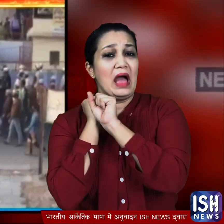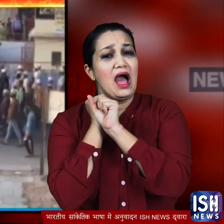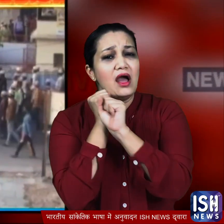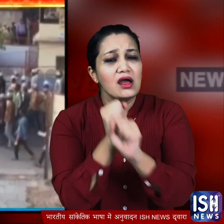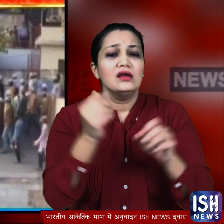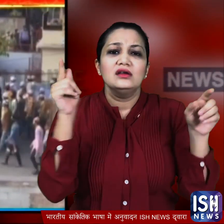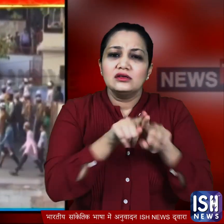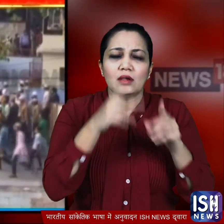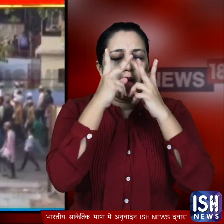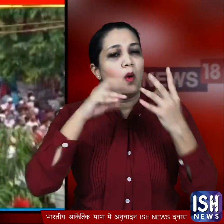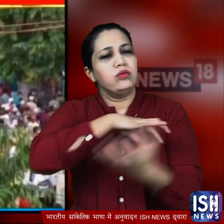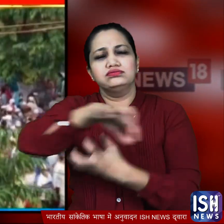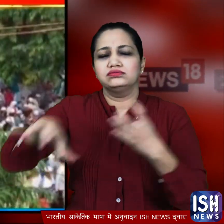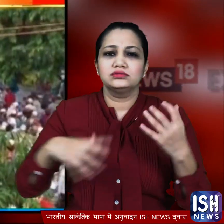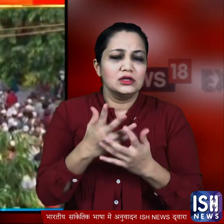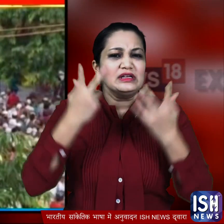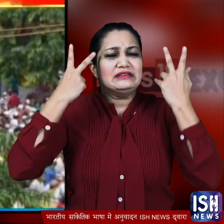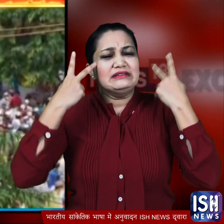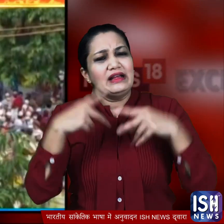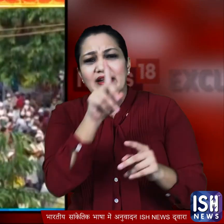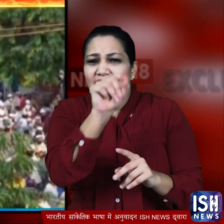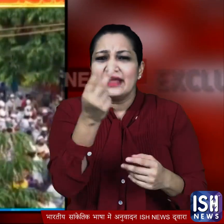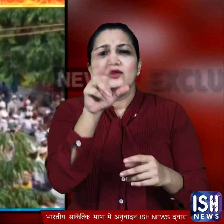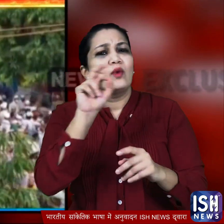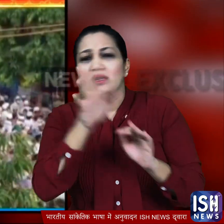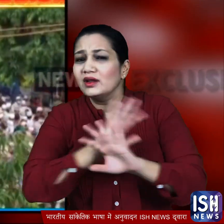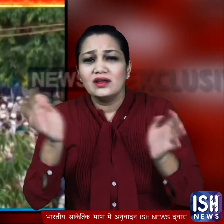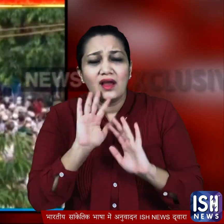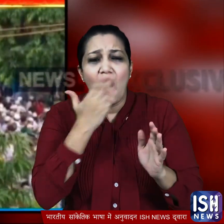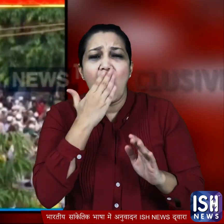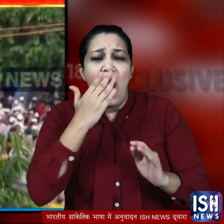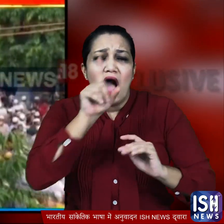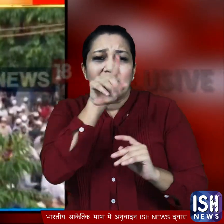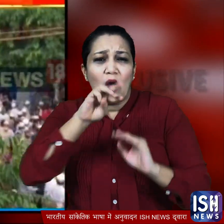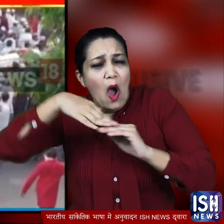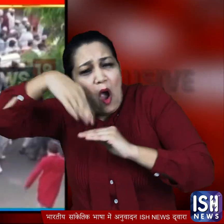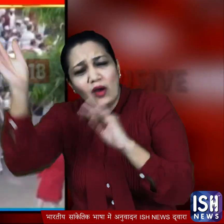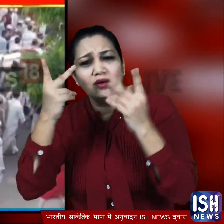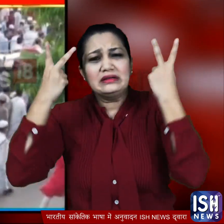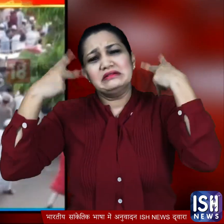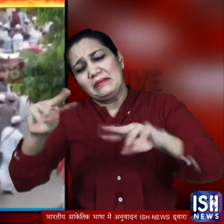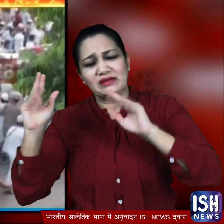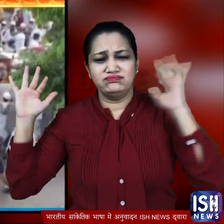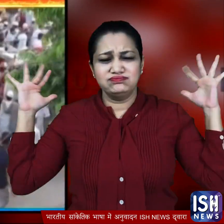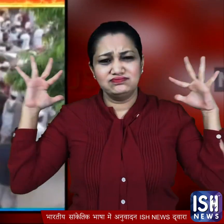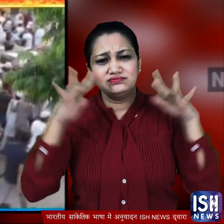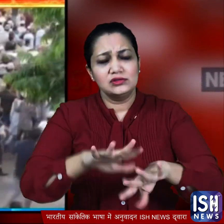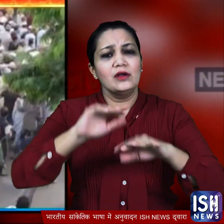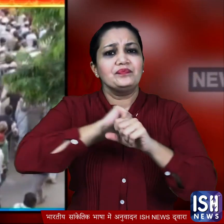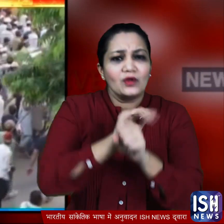हुआ उससे हड़कंप मजगे क्योंकि उसमें 10-20 लोग नहीं बलकि हजारों लोग सड़कों पर नज़र आए आलम ये था कि उस समय ना किसी को ठीक से मास्क